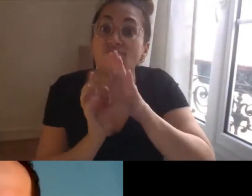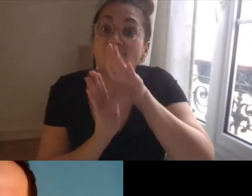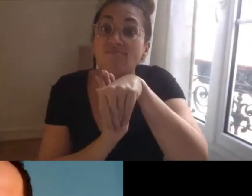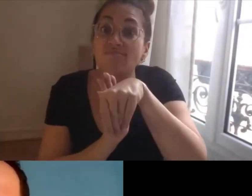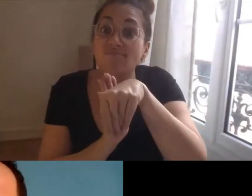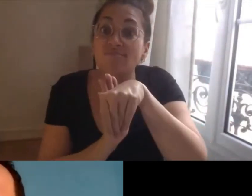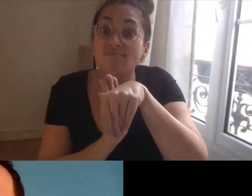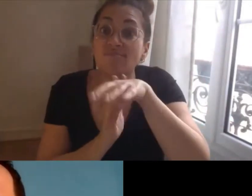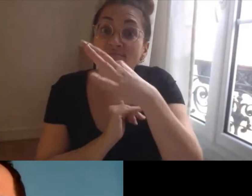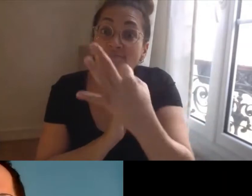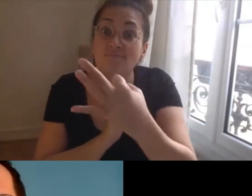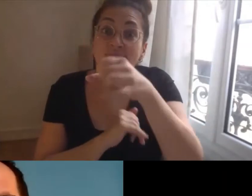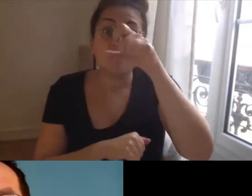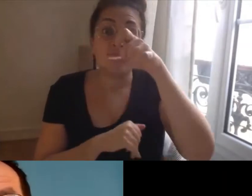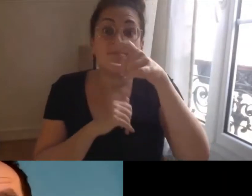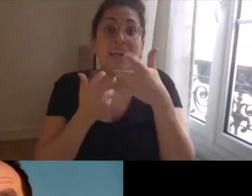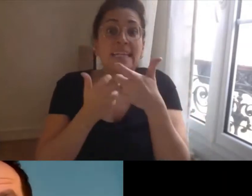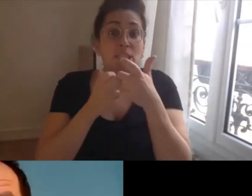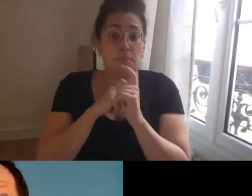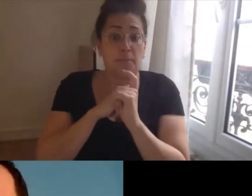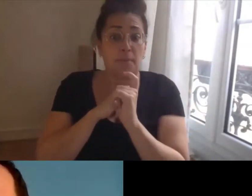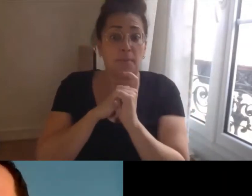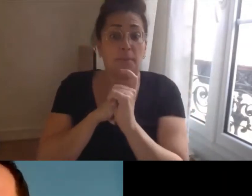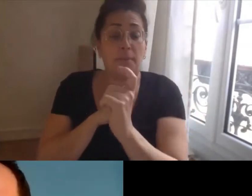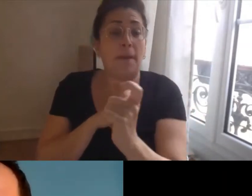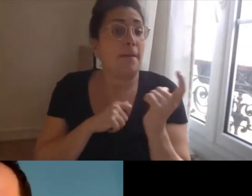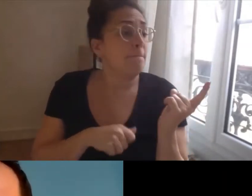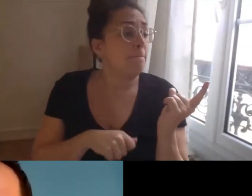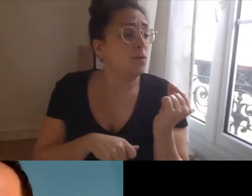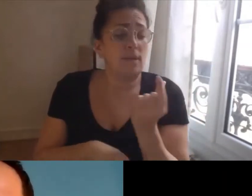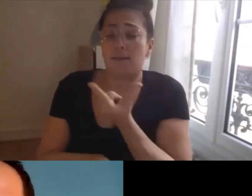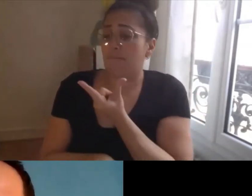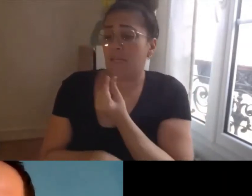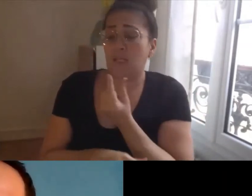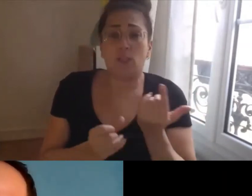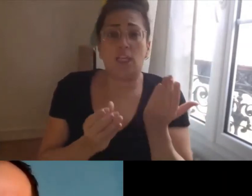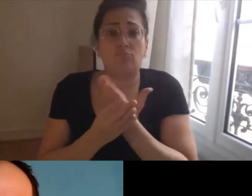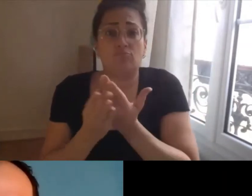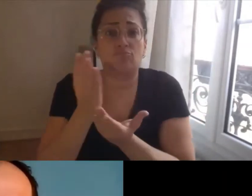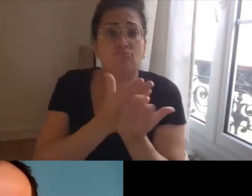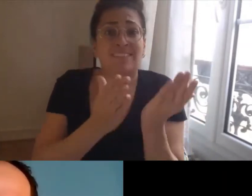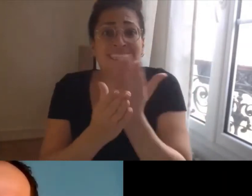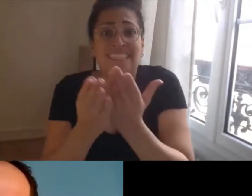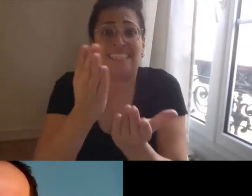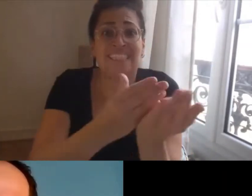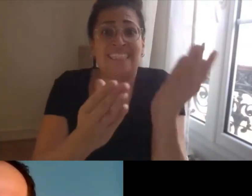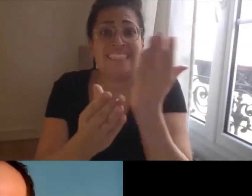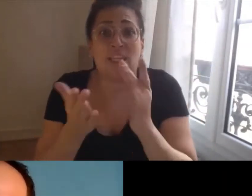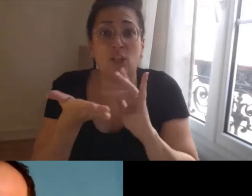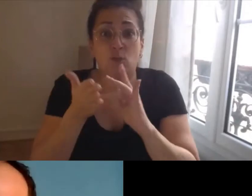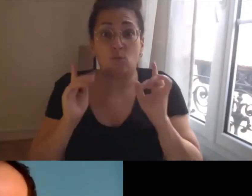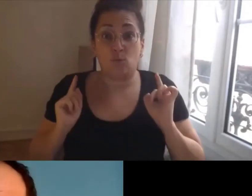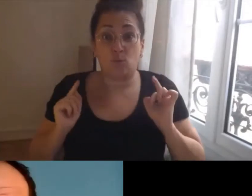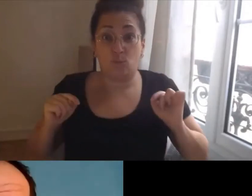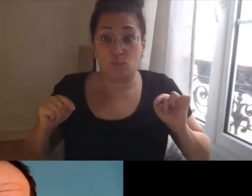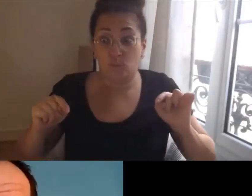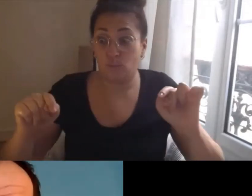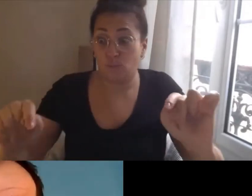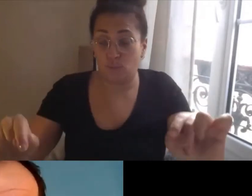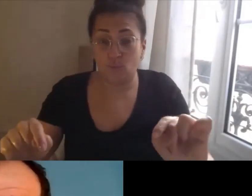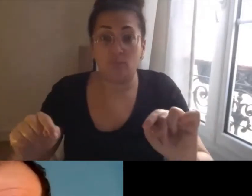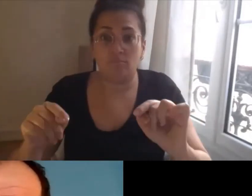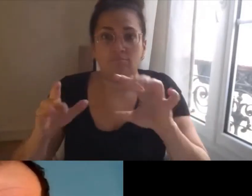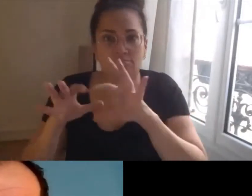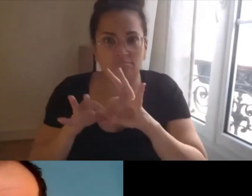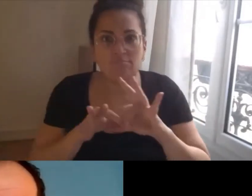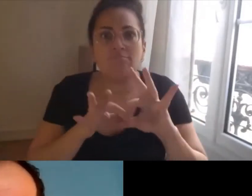l'ensemble des acteurs, l'ensemble des partenaires, l'ensemble de fonds. Au sein de cette démarche d'innovation, la recherche